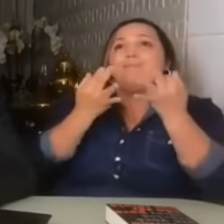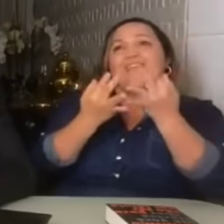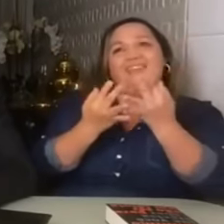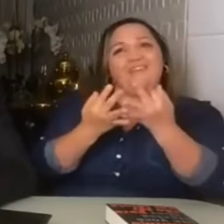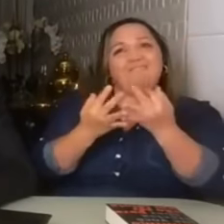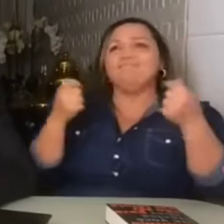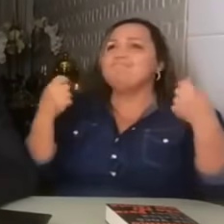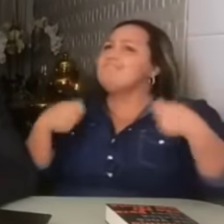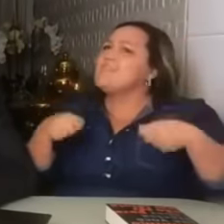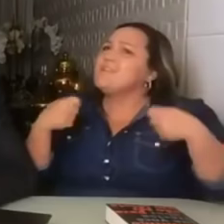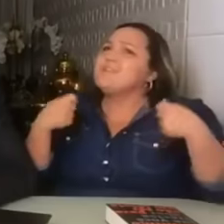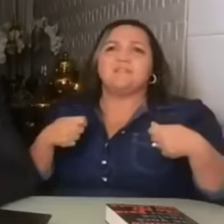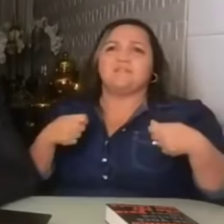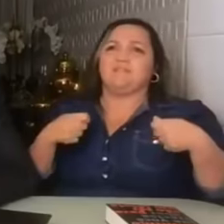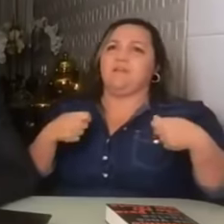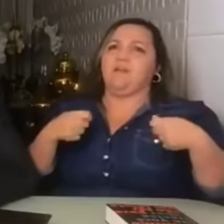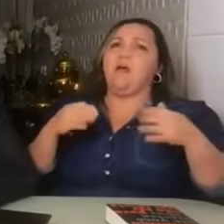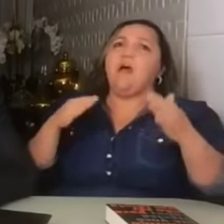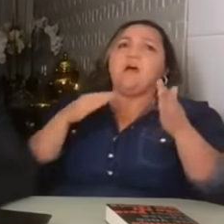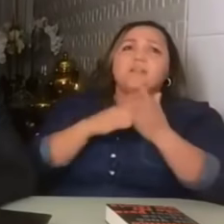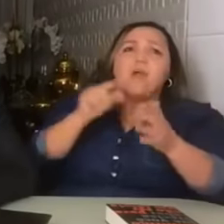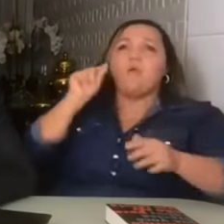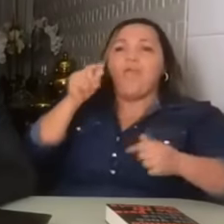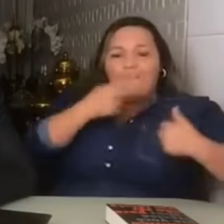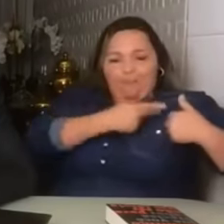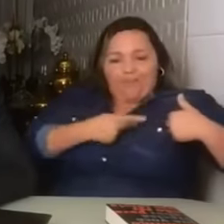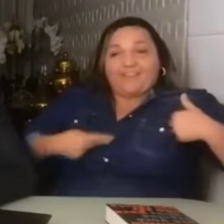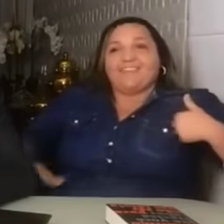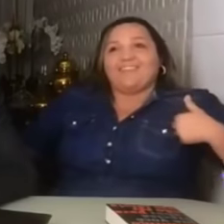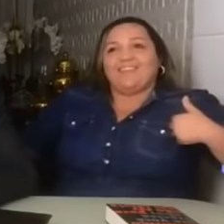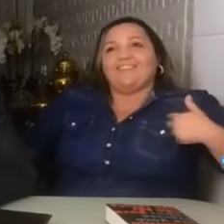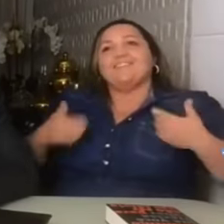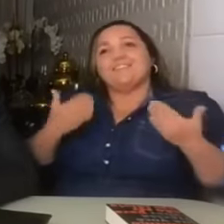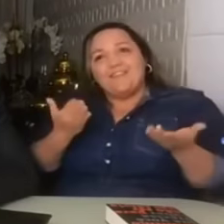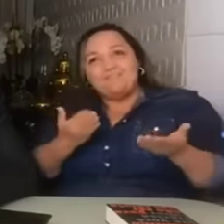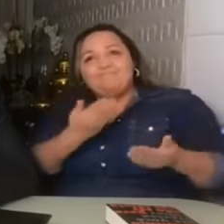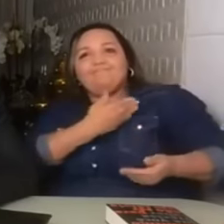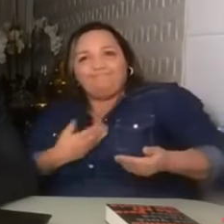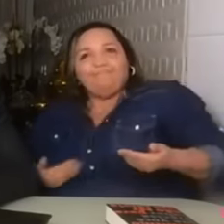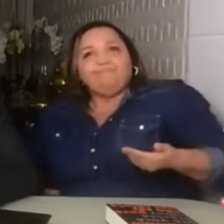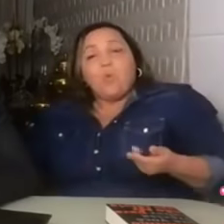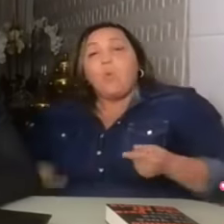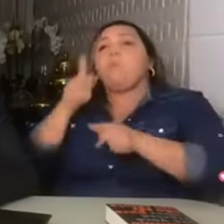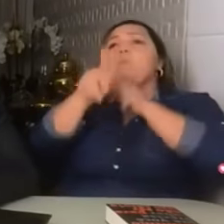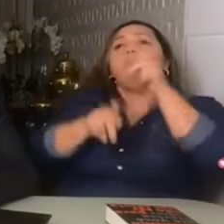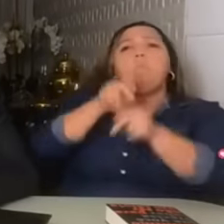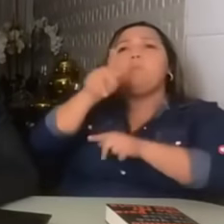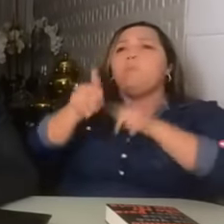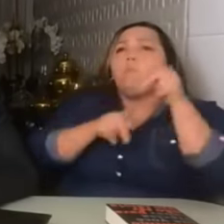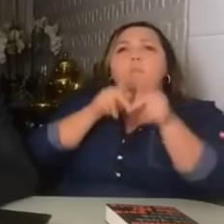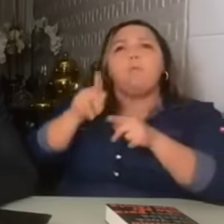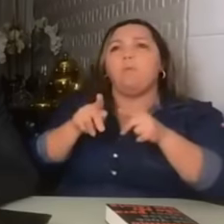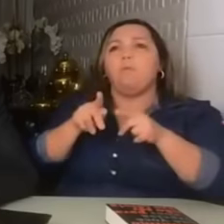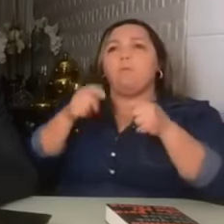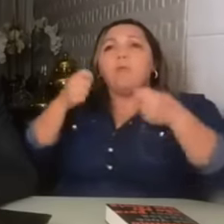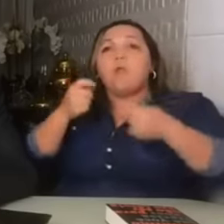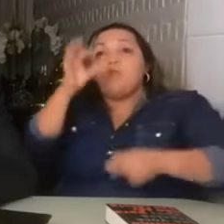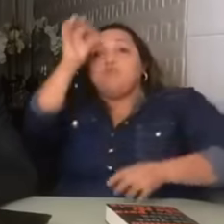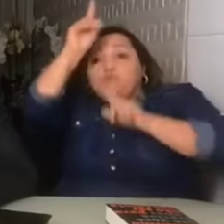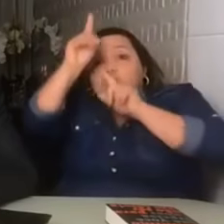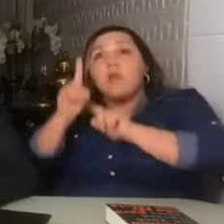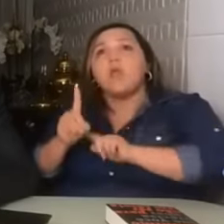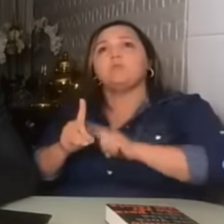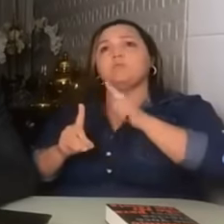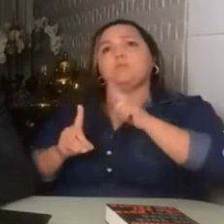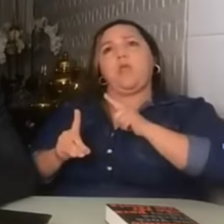Até o ponto mais alto, que é a presidência da República. O povo, mais que o dever, tem o direito